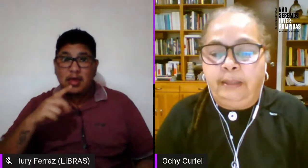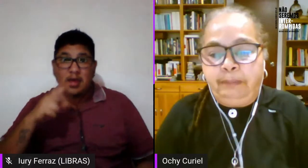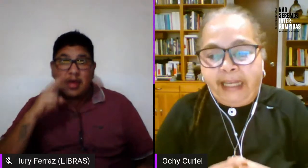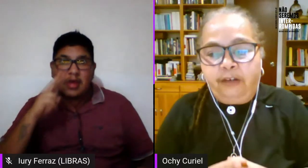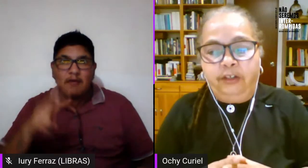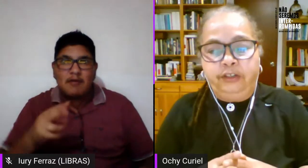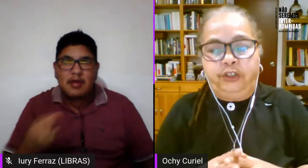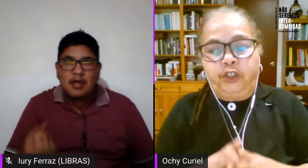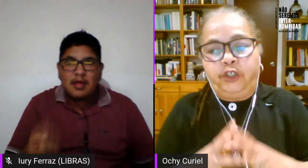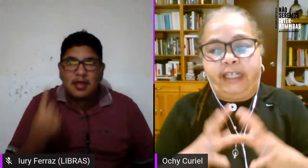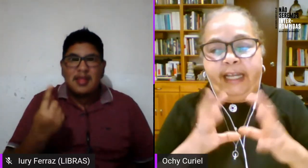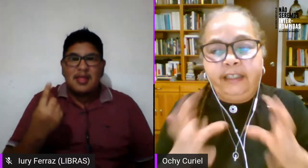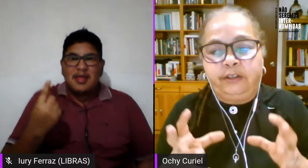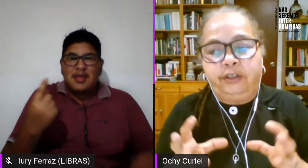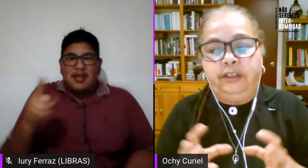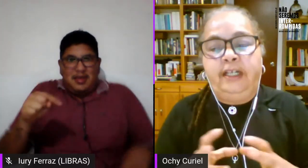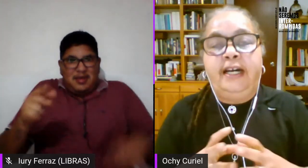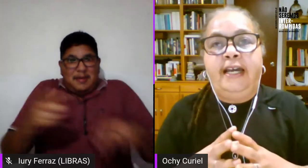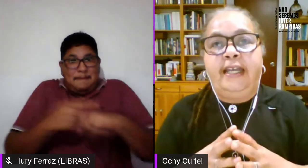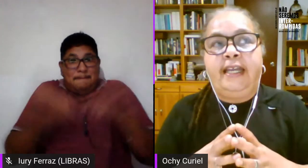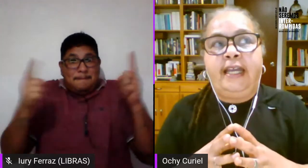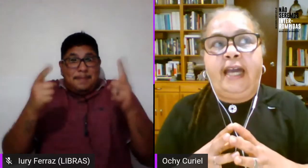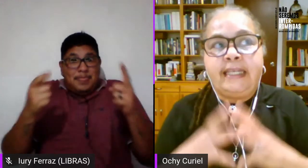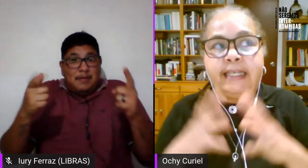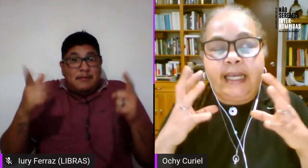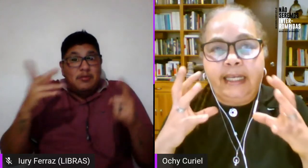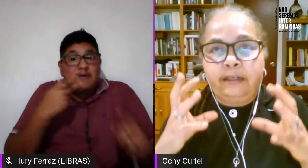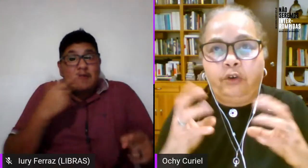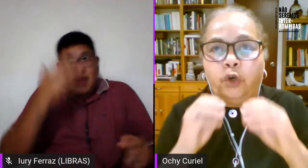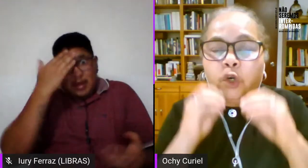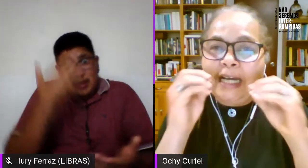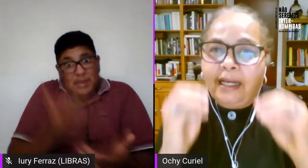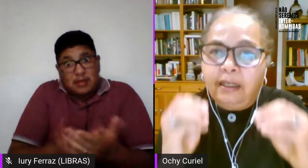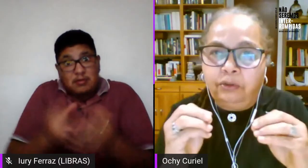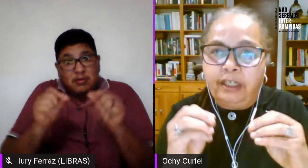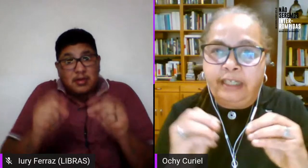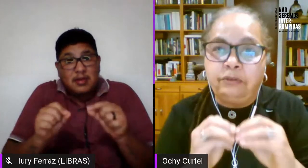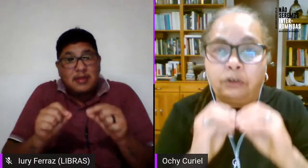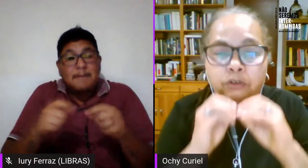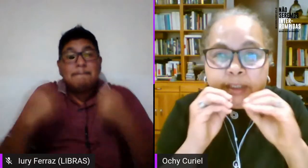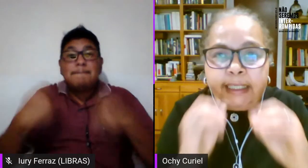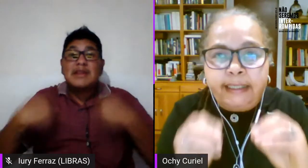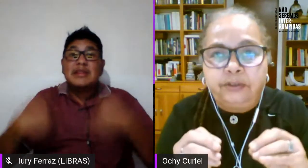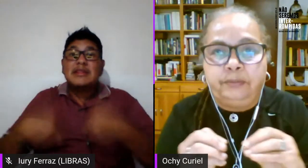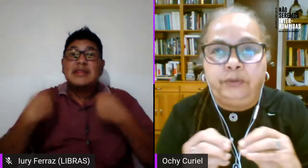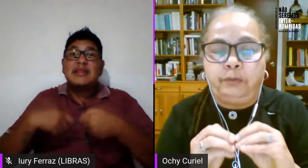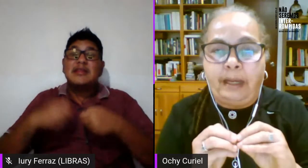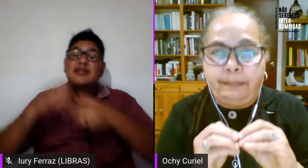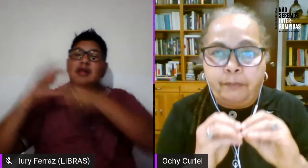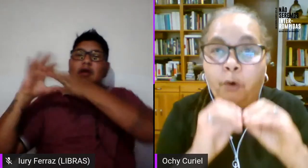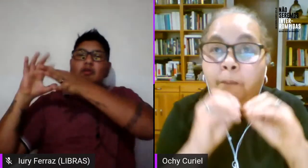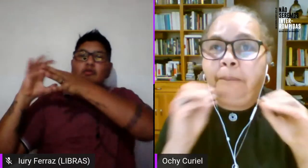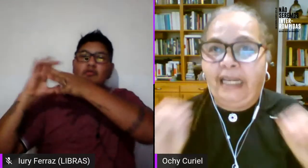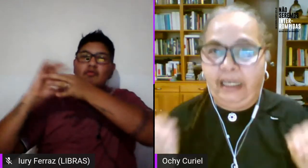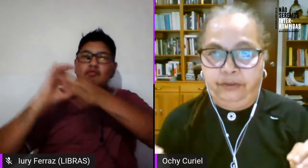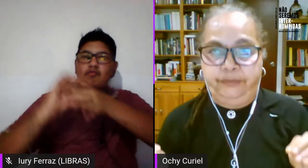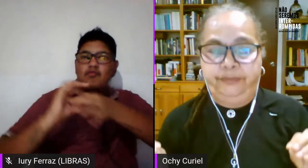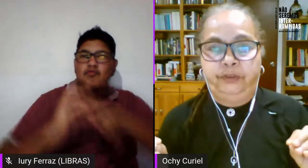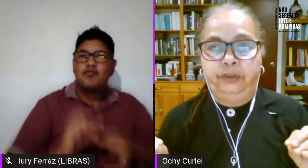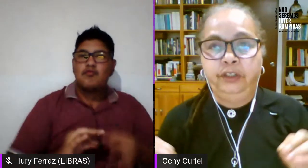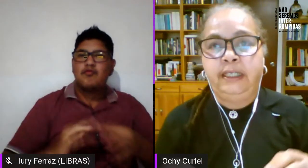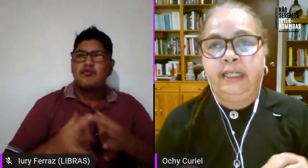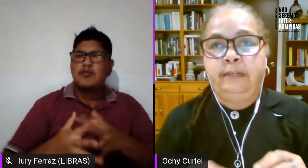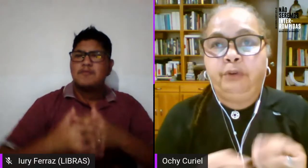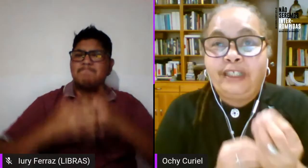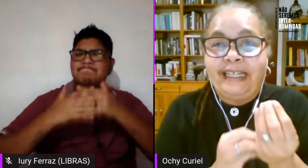pero yo creo que esto hay que colocarlo en un contexto mucho más complejo